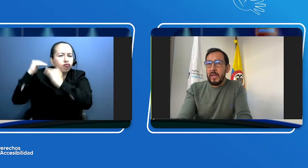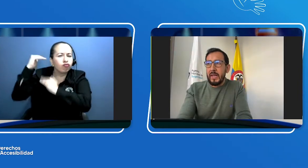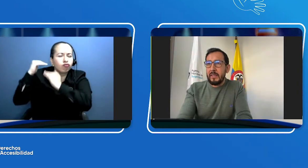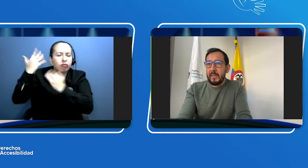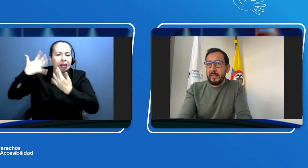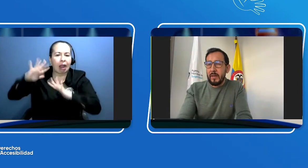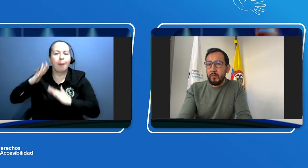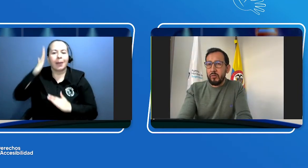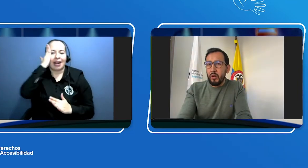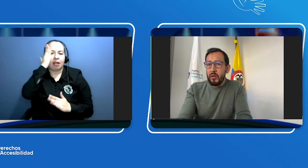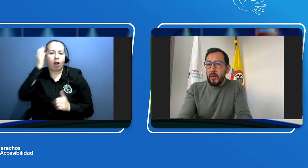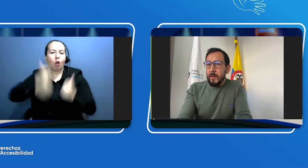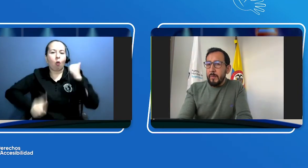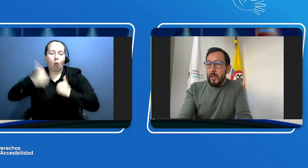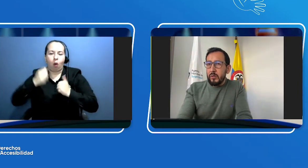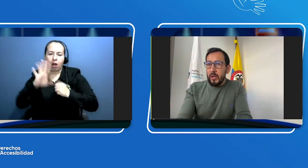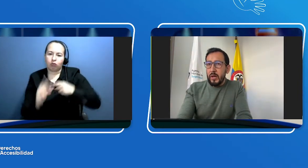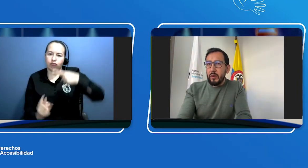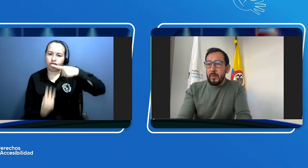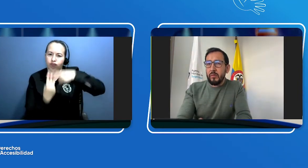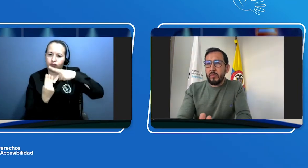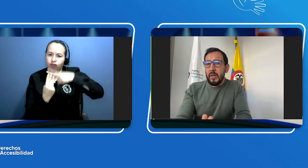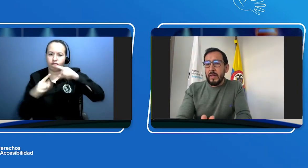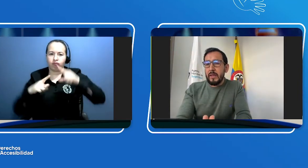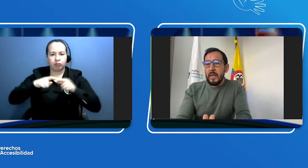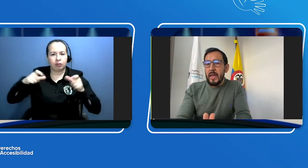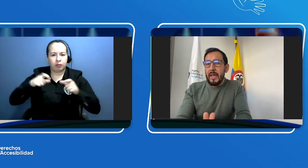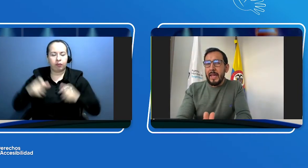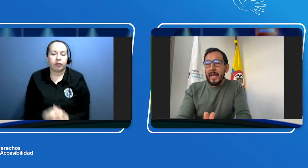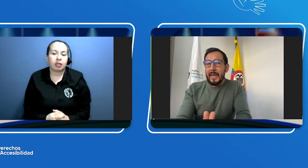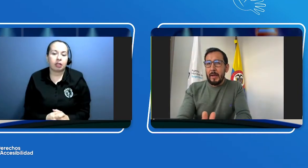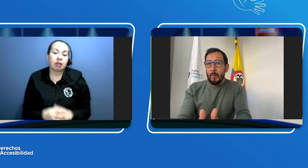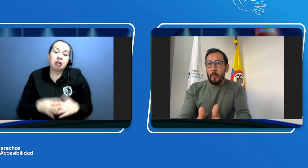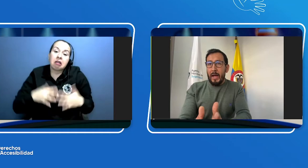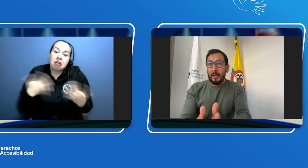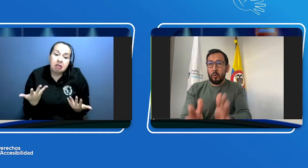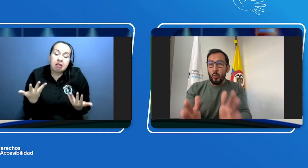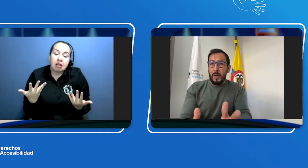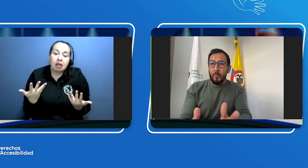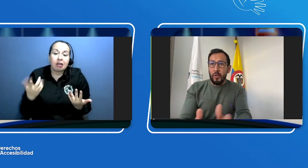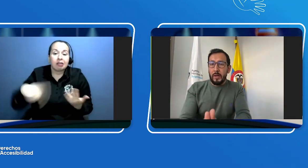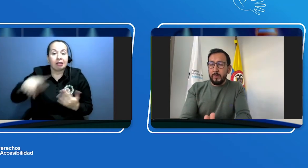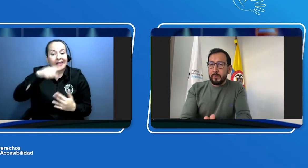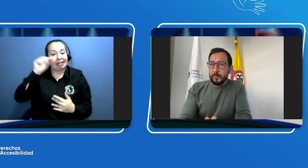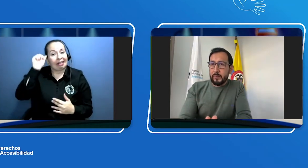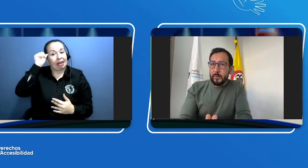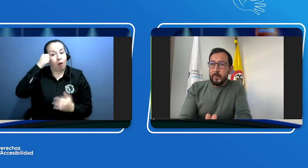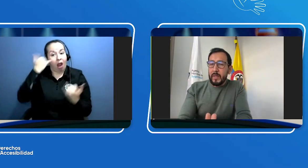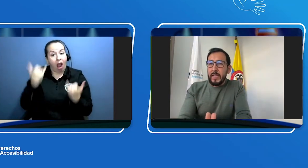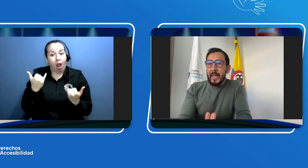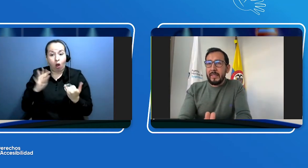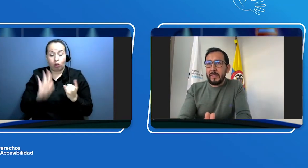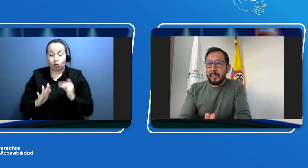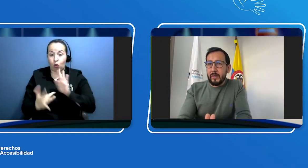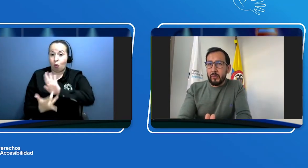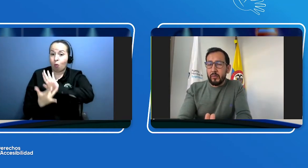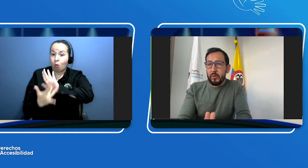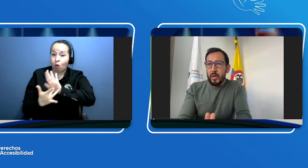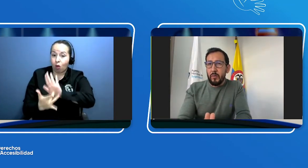la licencia de conducción. Entonces, recordemos que en el actual modelo, las licencias de conducción A1,